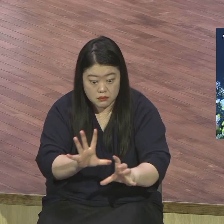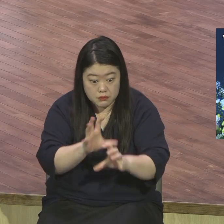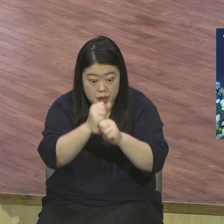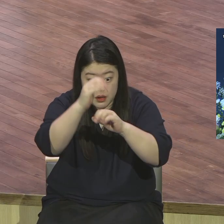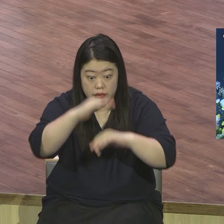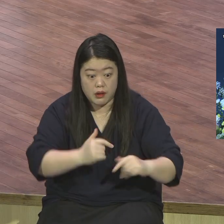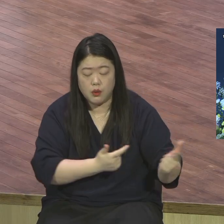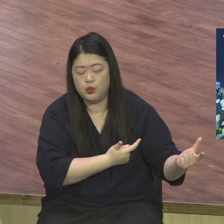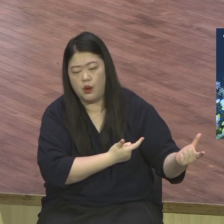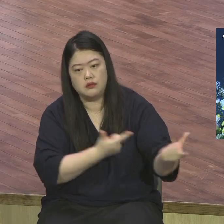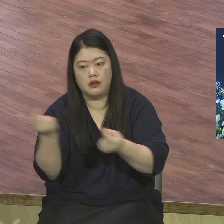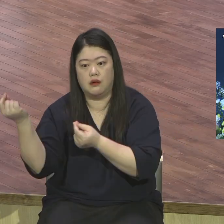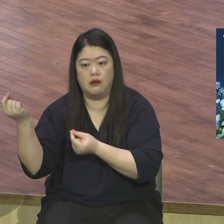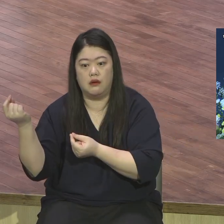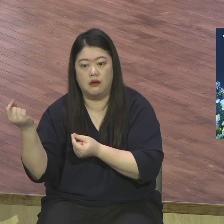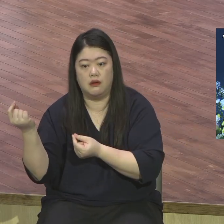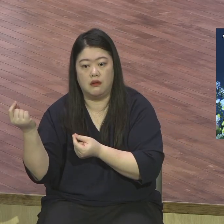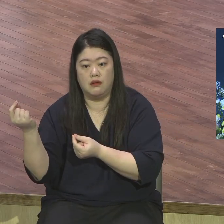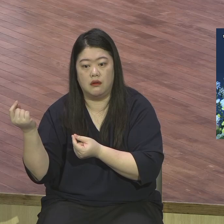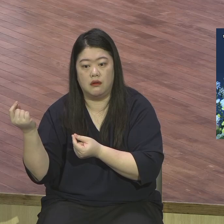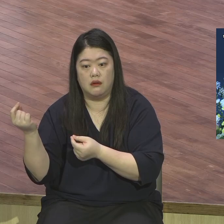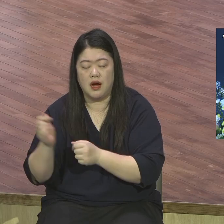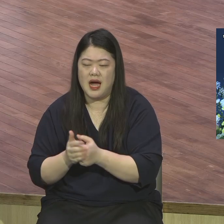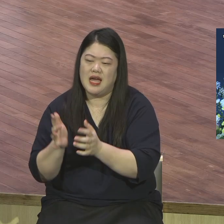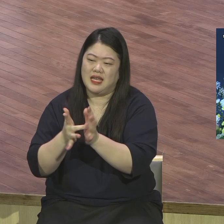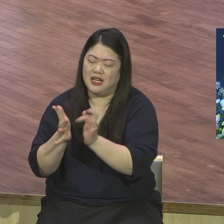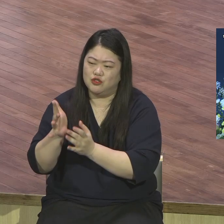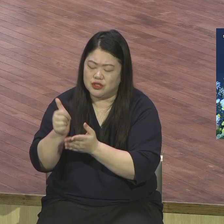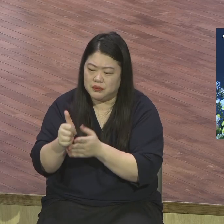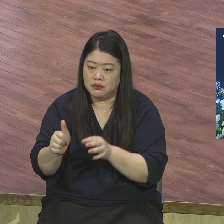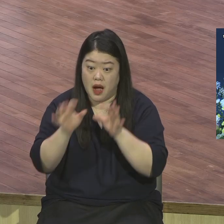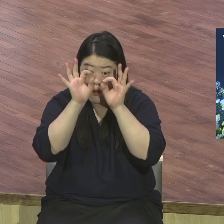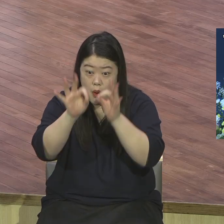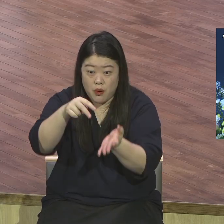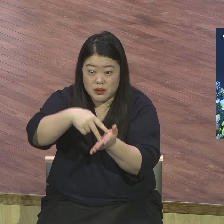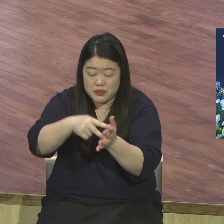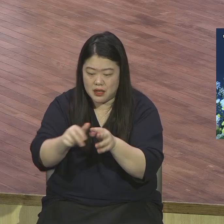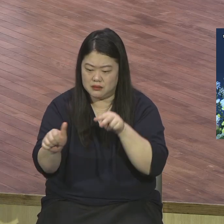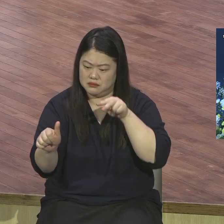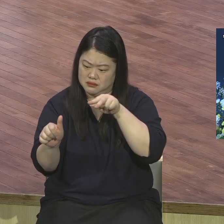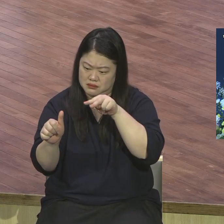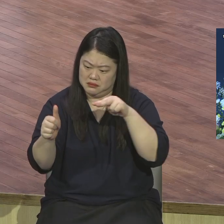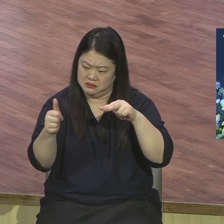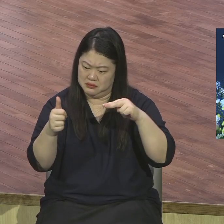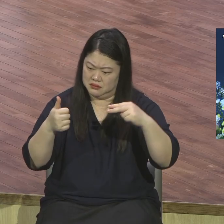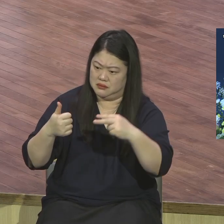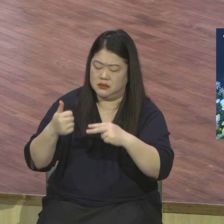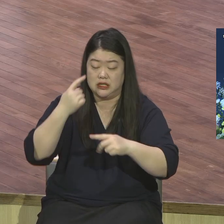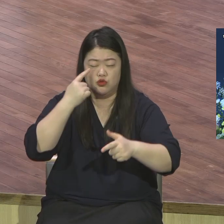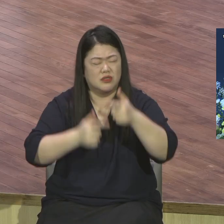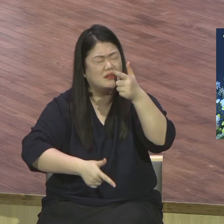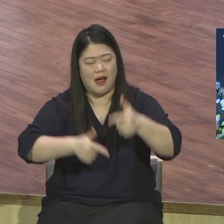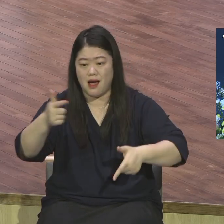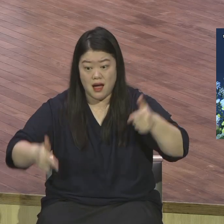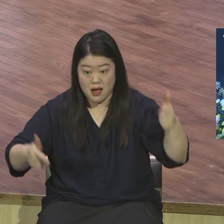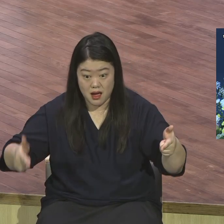가지고 이 각도로 저각도로 많이 접근을 해서 책을 썼는데 결국은 뭐냐 예수